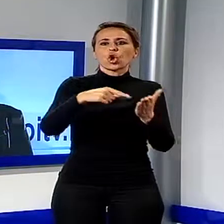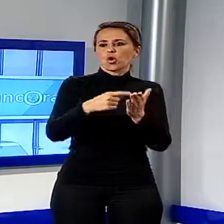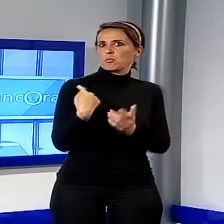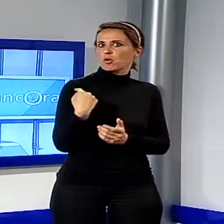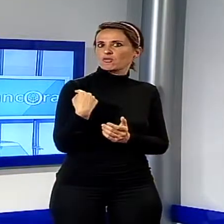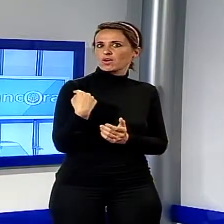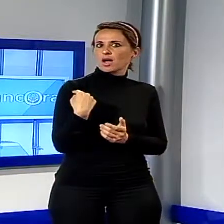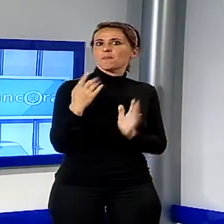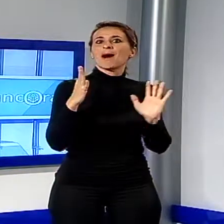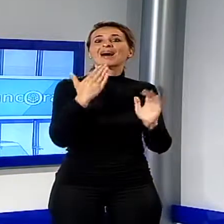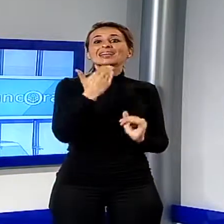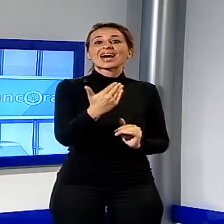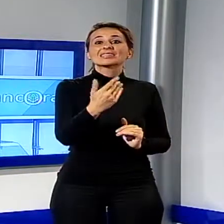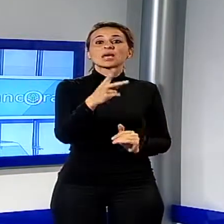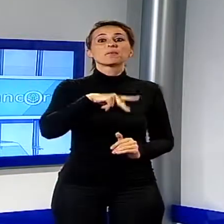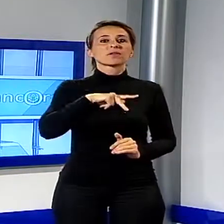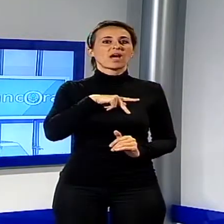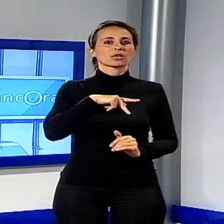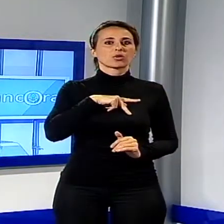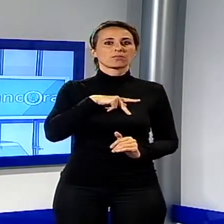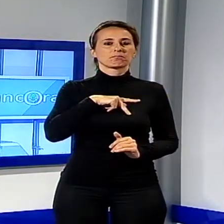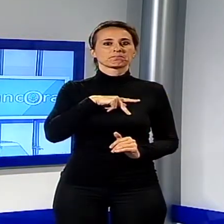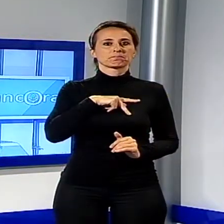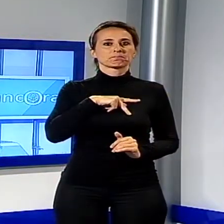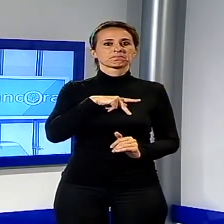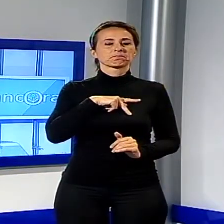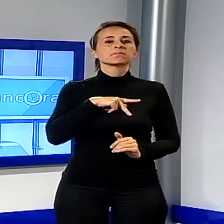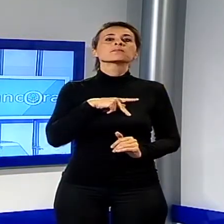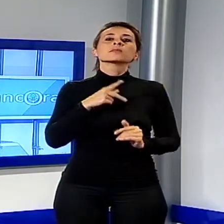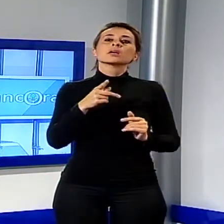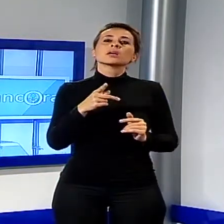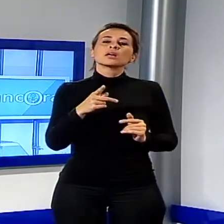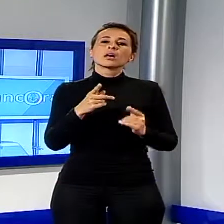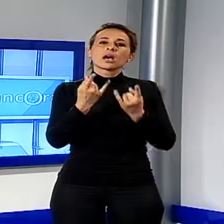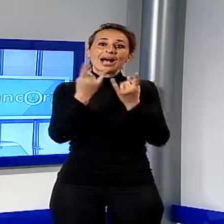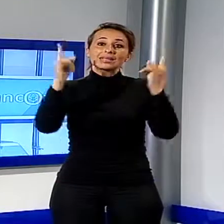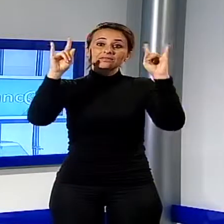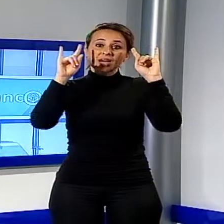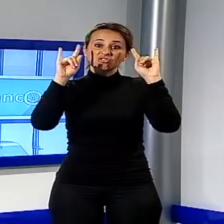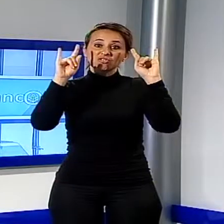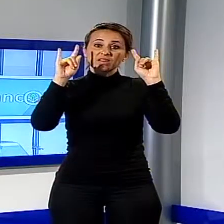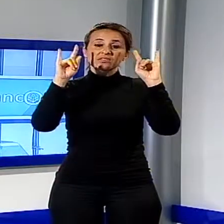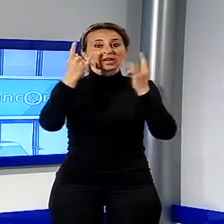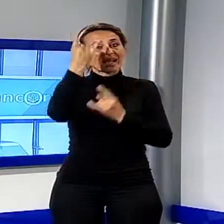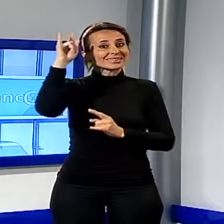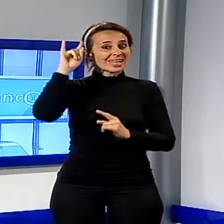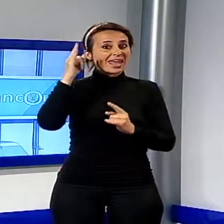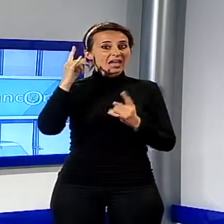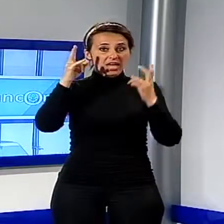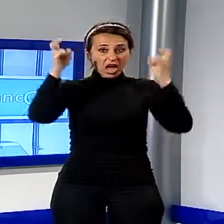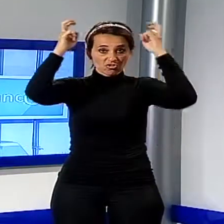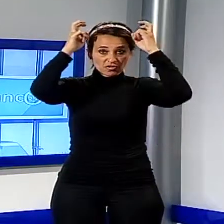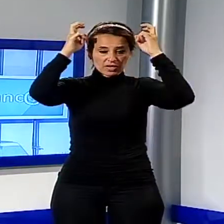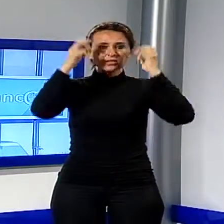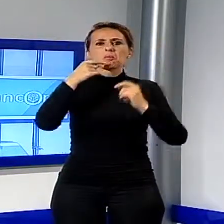privati. Il 5 aprile il vescovo di Luca Italo Castellani informa che la Caritas ha censito nella nostra provincia 1